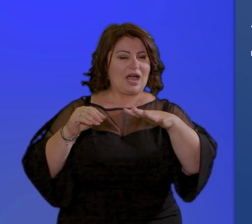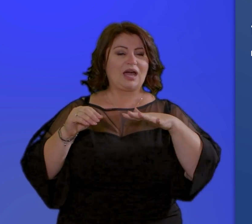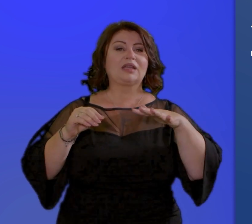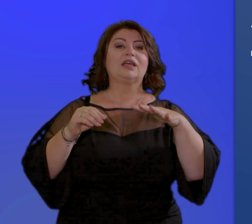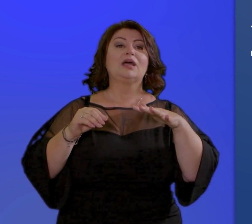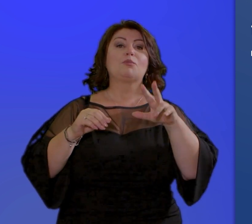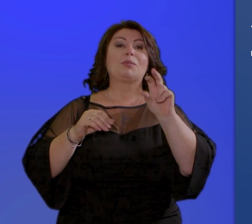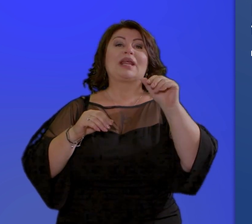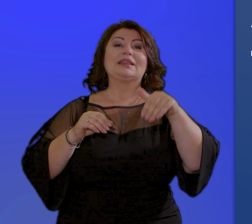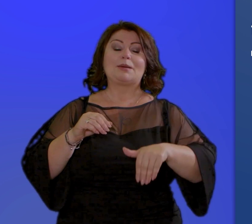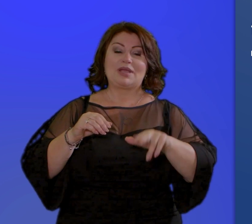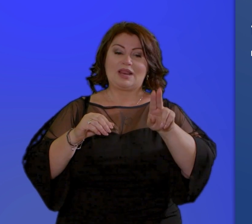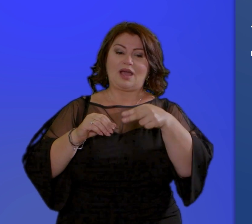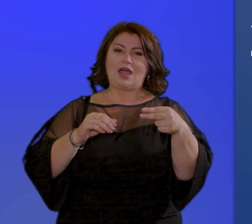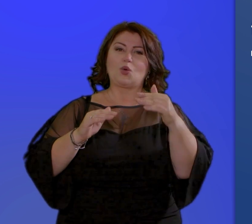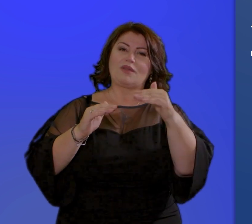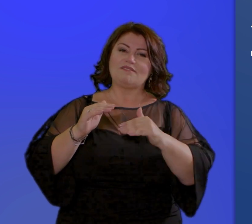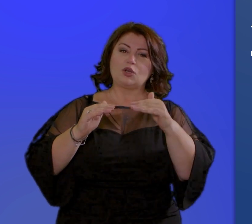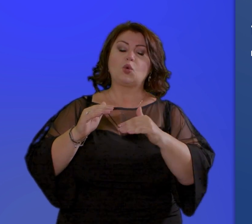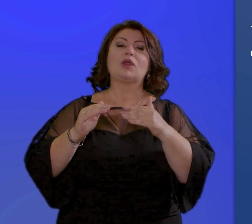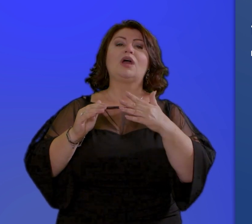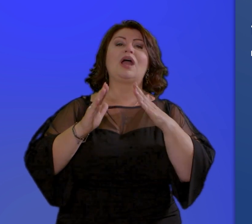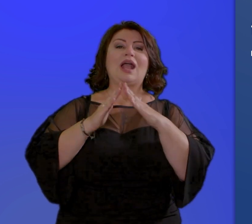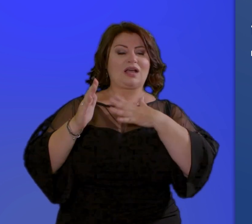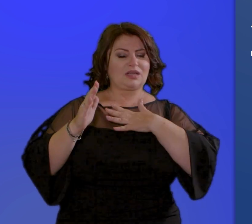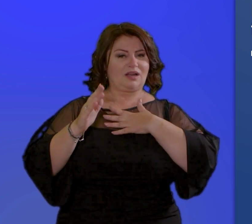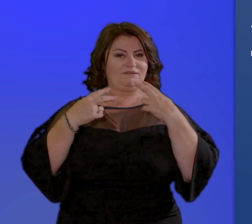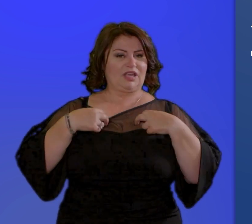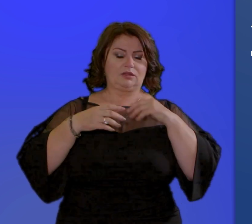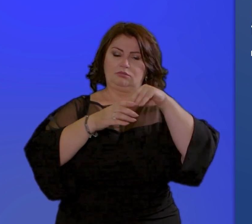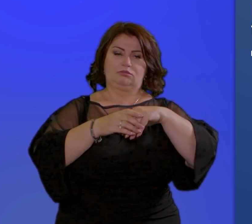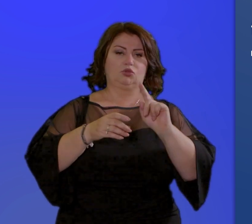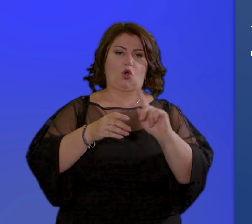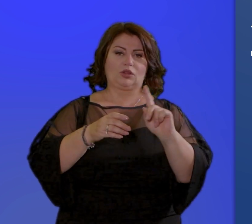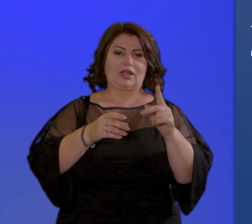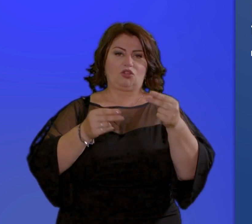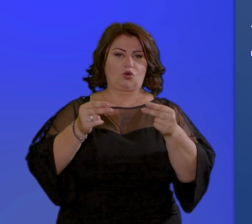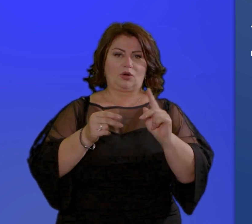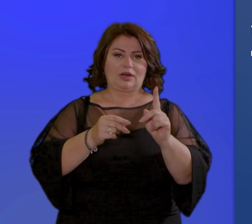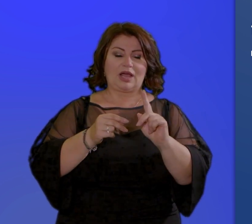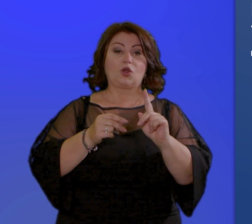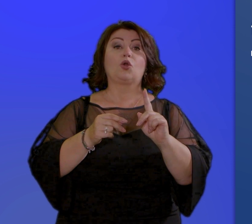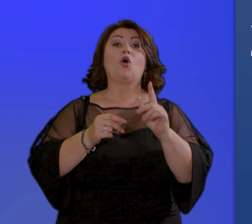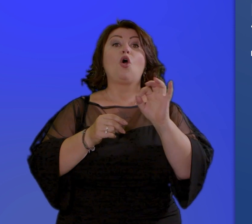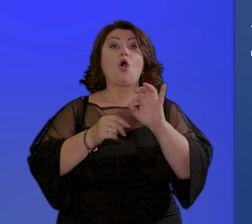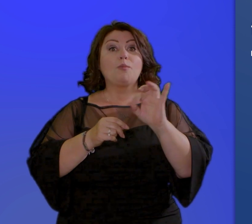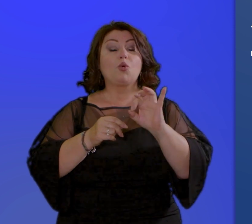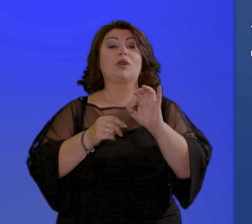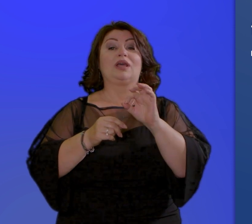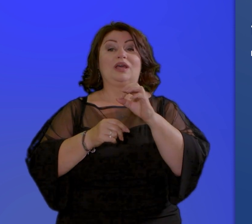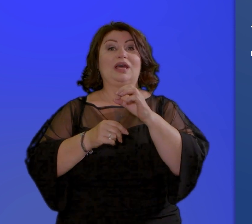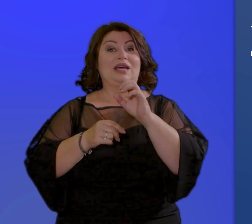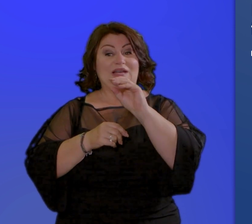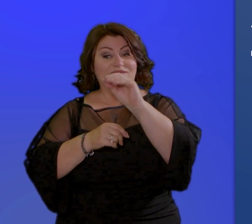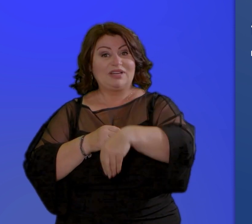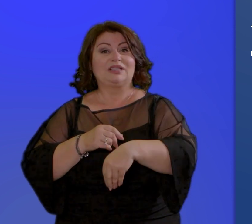patrimonio immobiliare depositi conti correnti eccetera inferiore a 6.000 euro